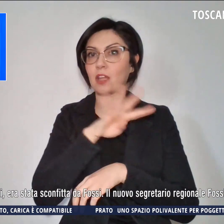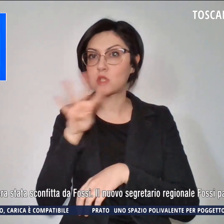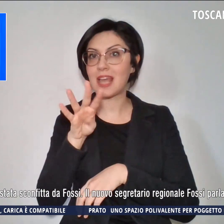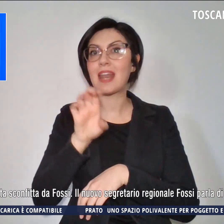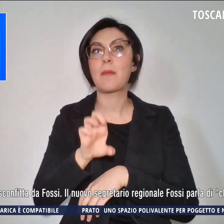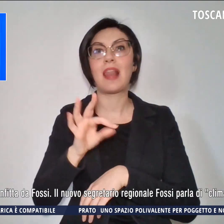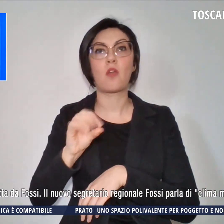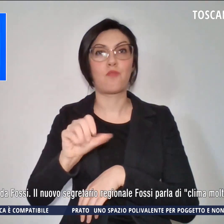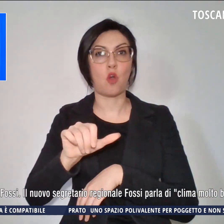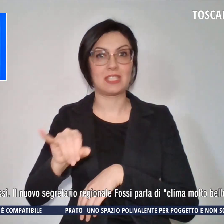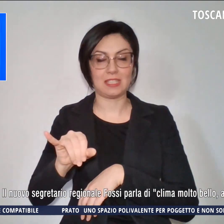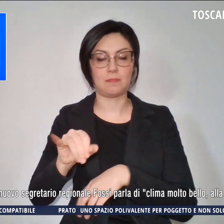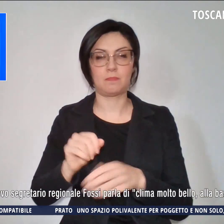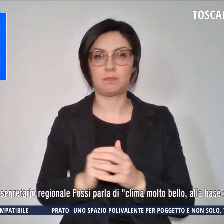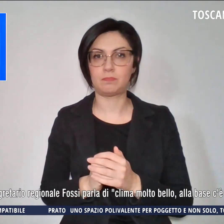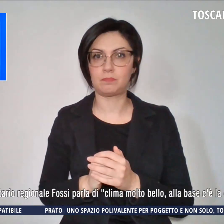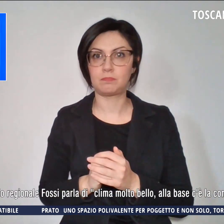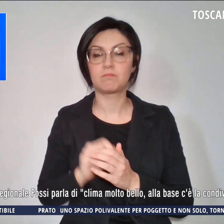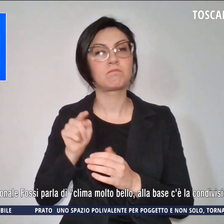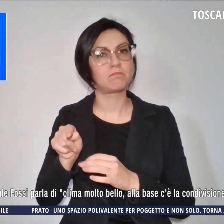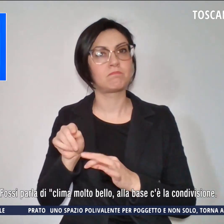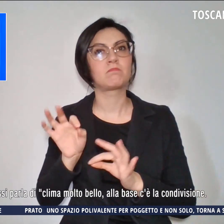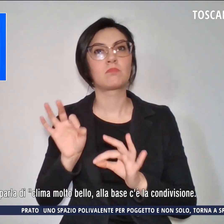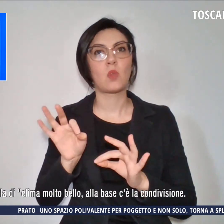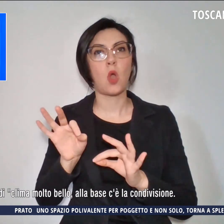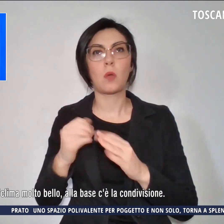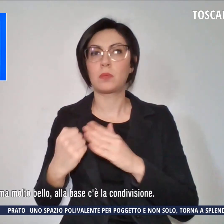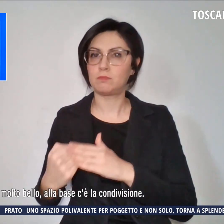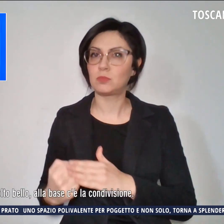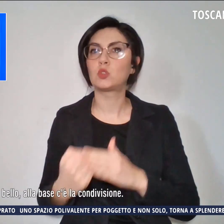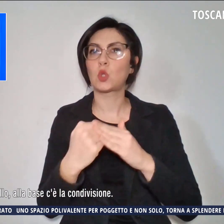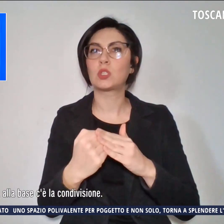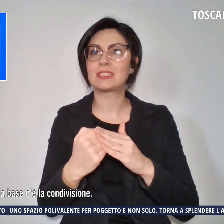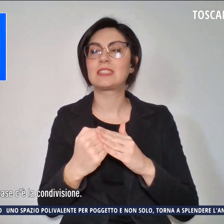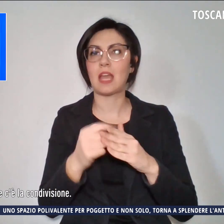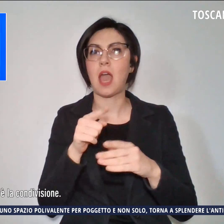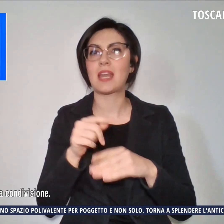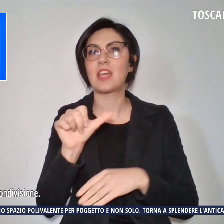Fossi, esponente della mozione Schlein.